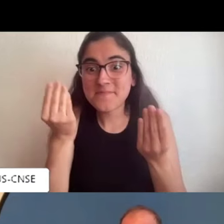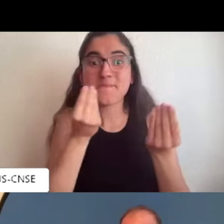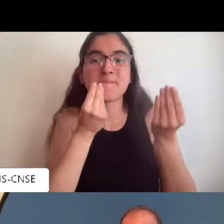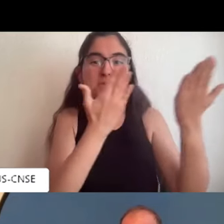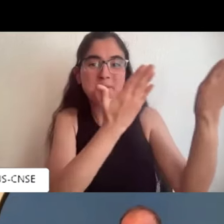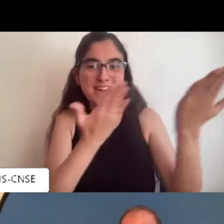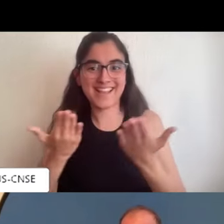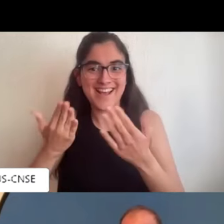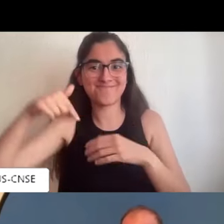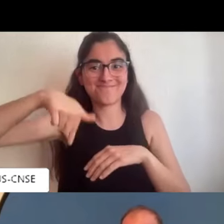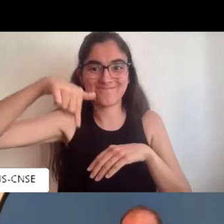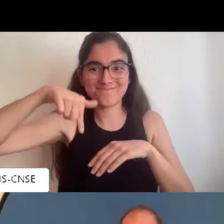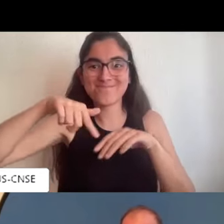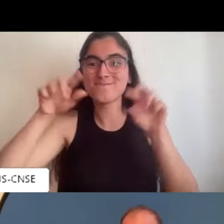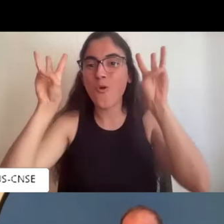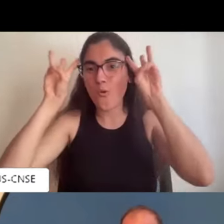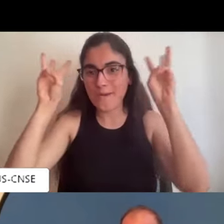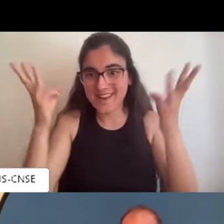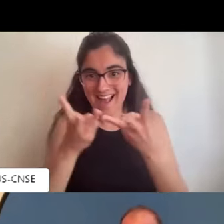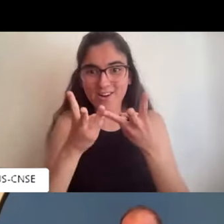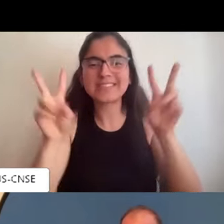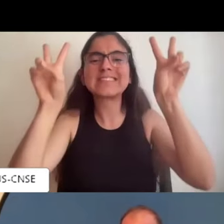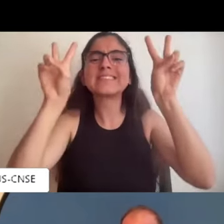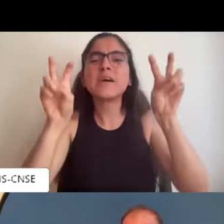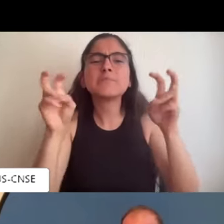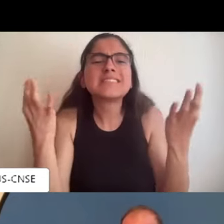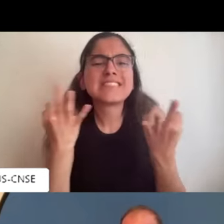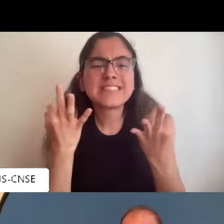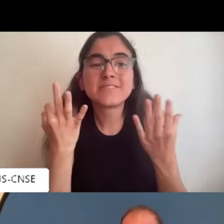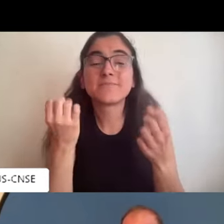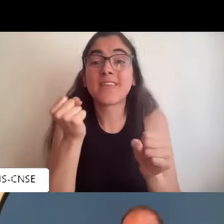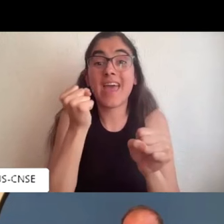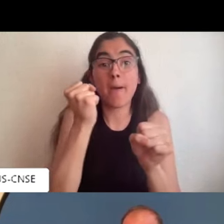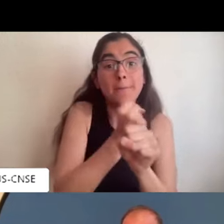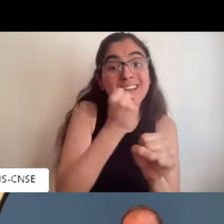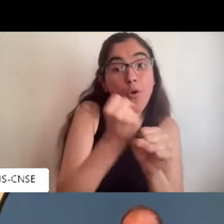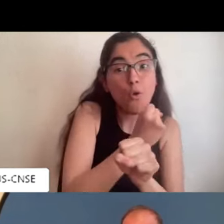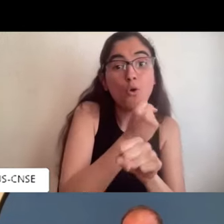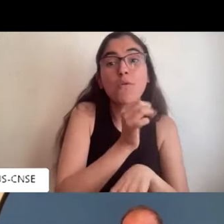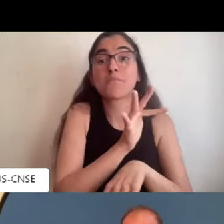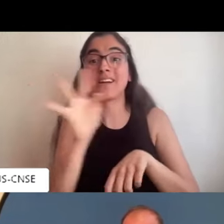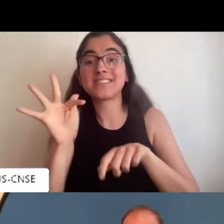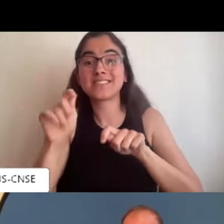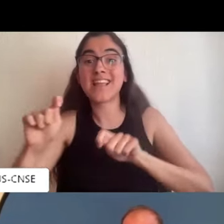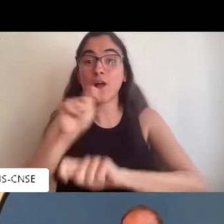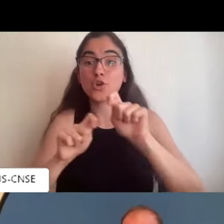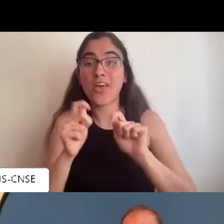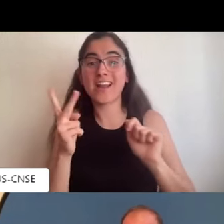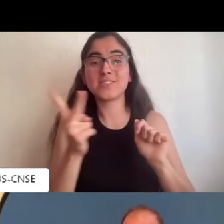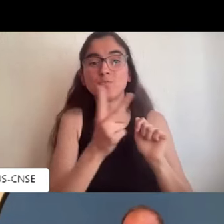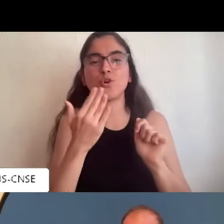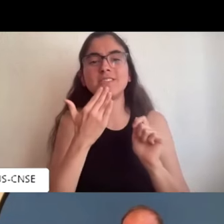Bueno, pues lo primero de todos, bienvenidas y bienvenidos a este webinario de